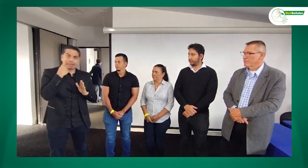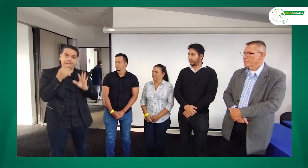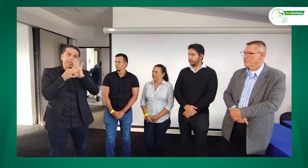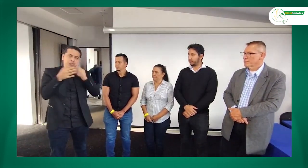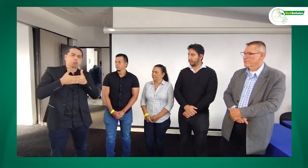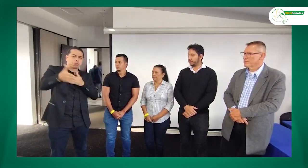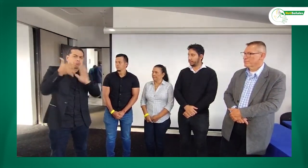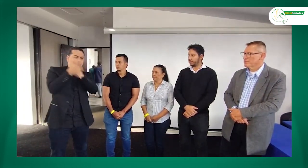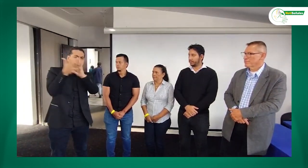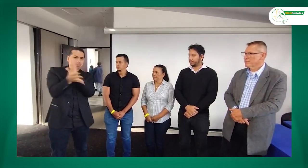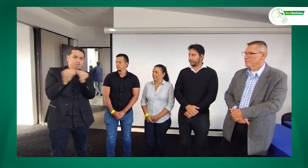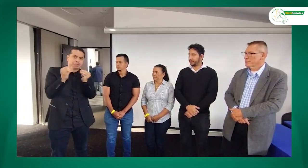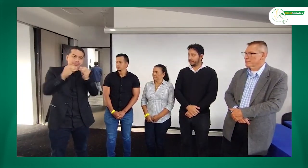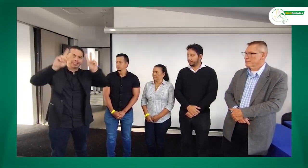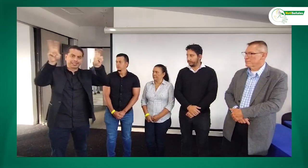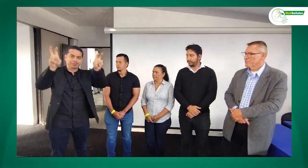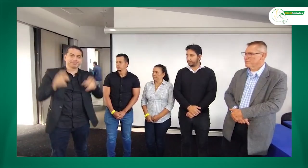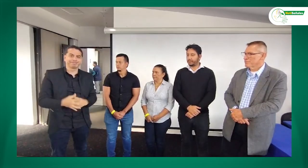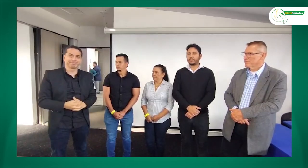FENASCOL se les estará informando más acerca del tema.